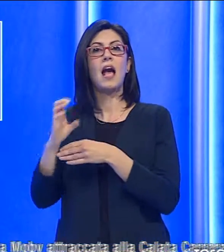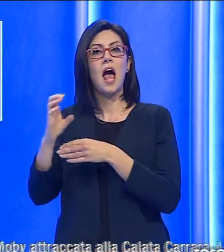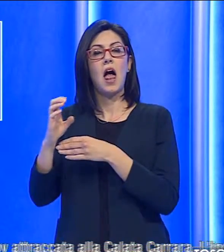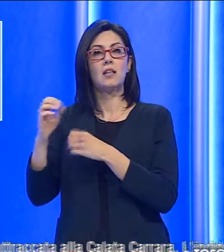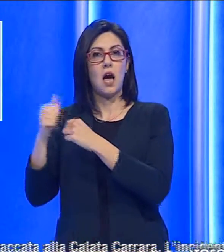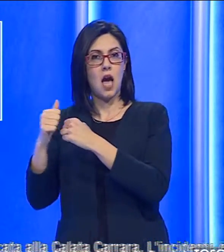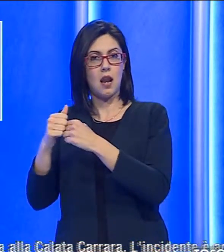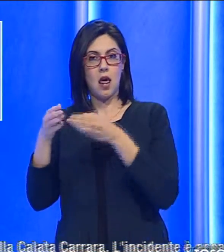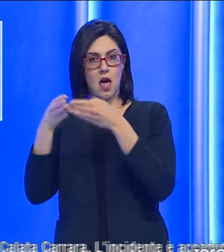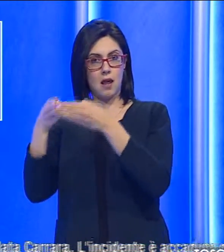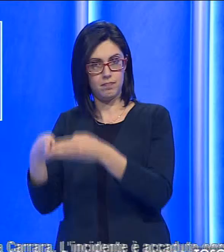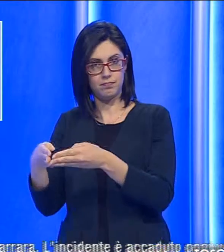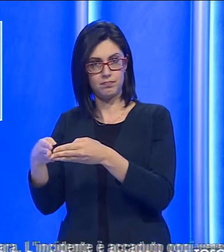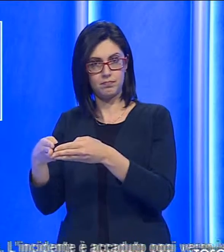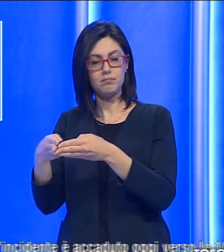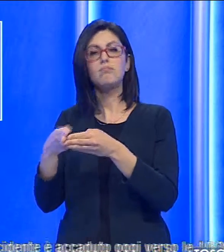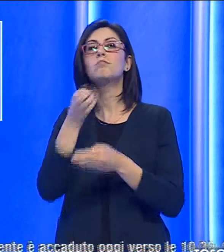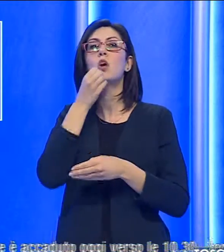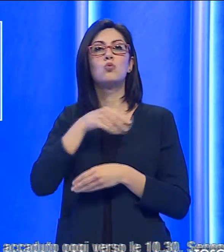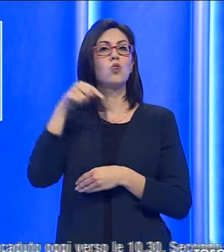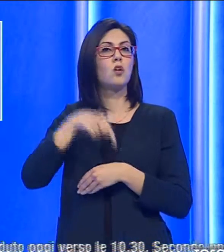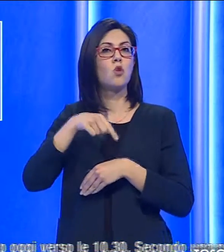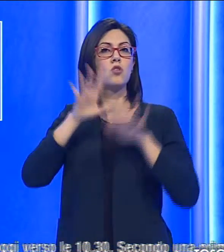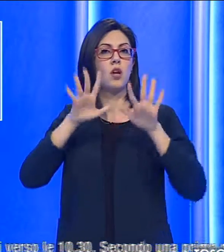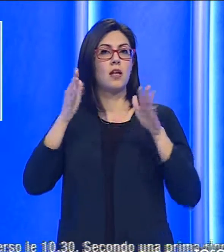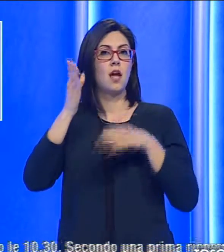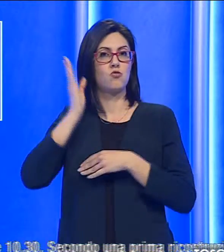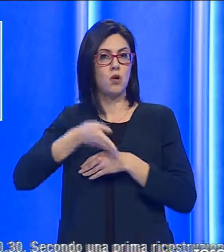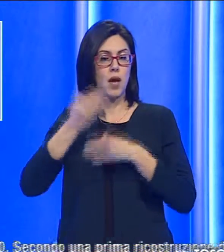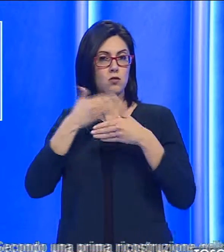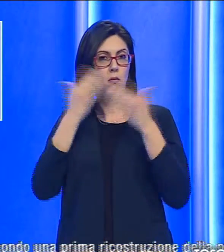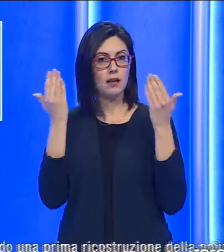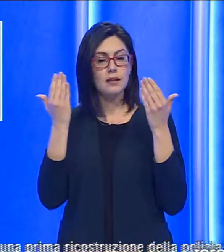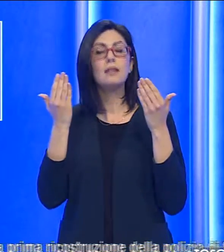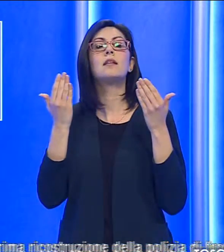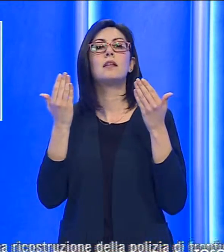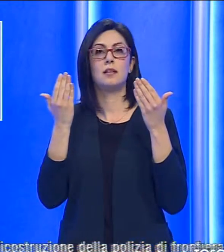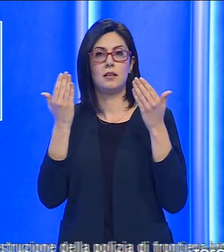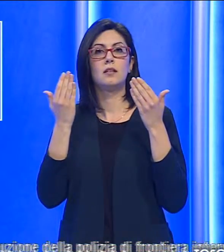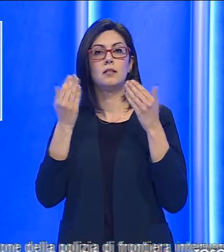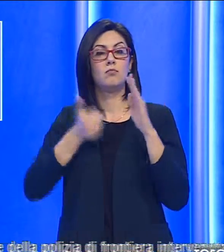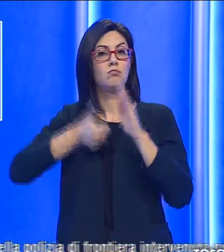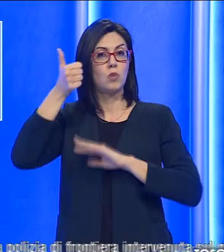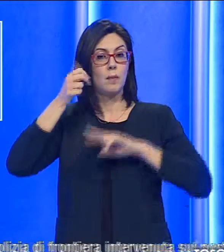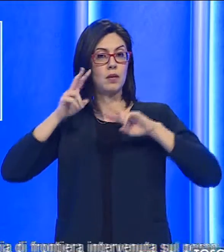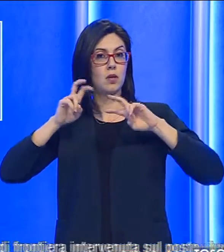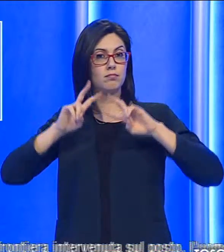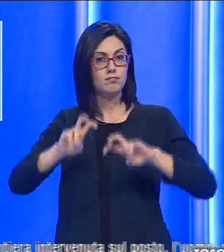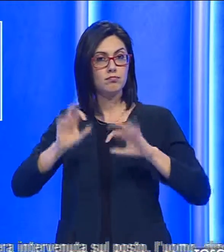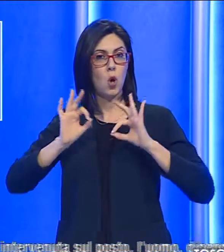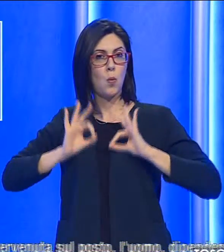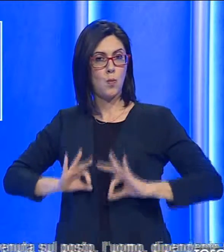Carrara. È accaduto oggi verso le 10.30 secondo una prima ricostruzione della